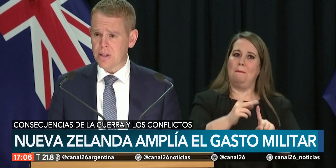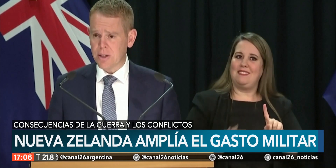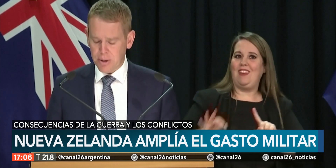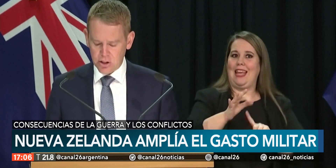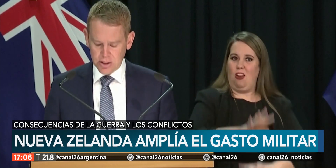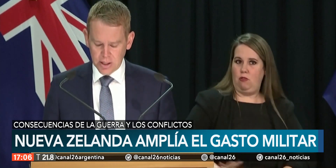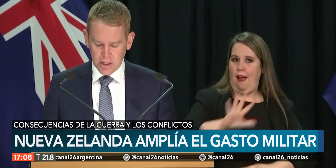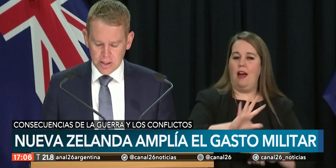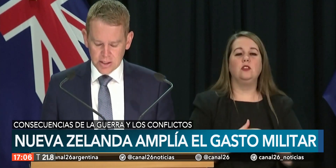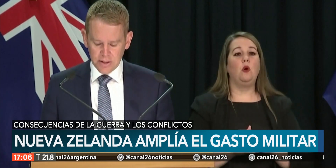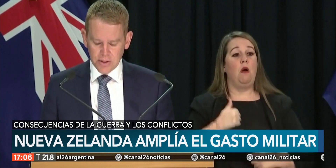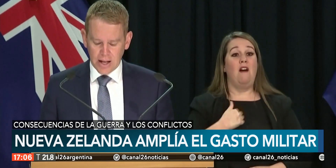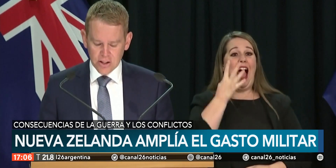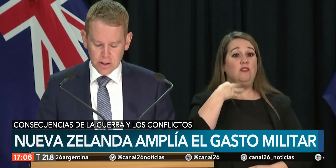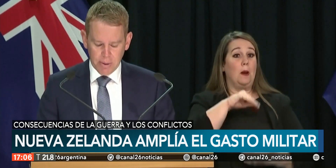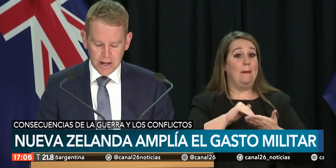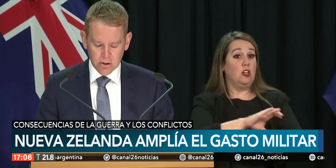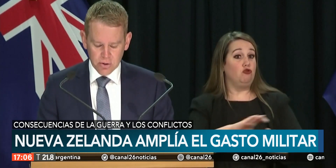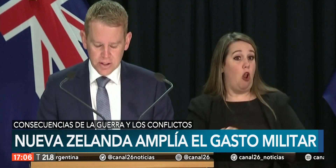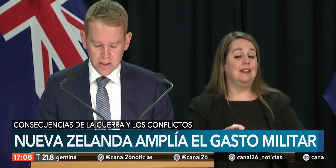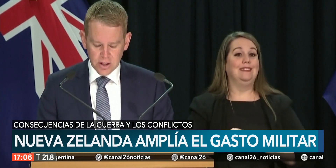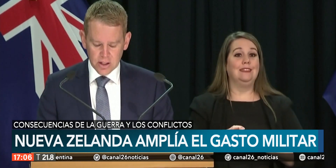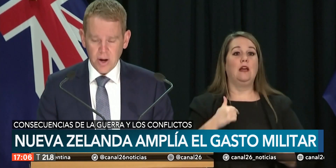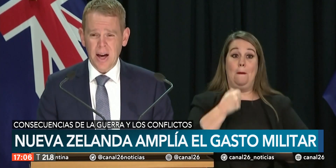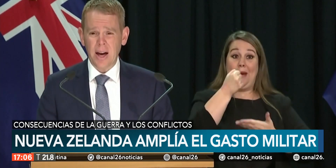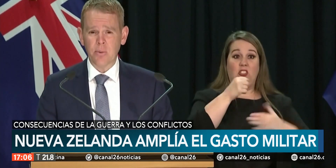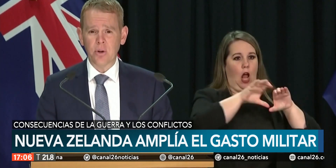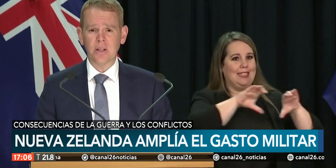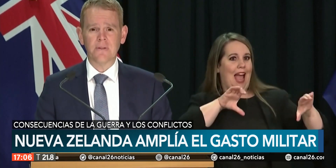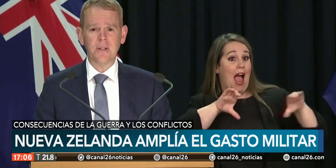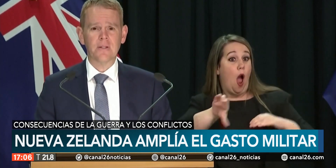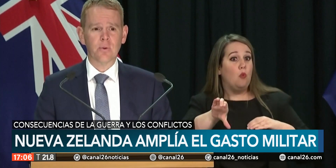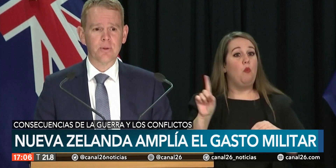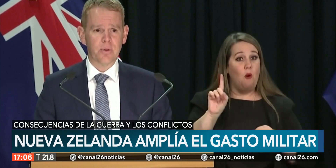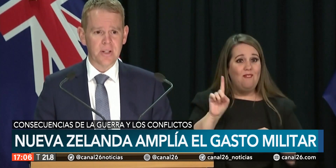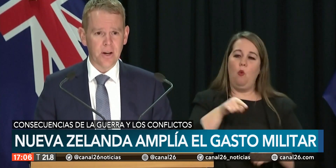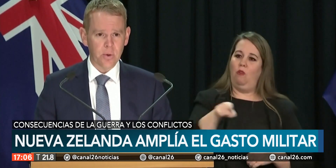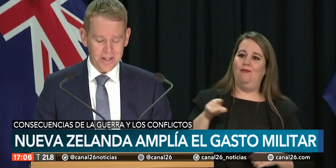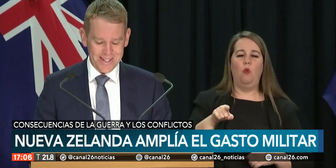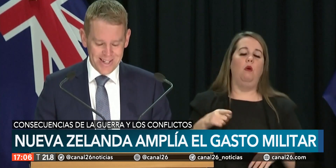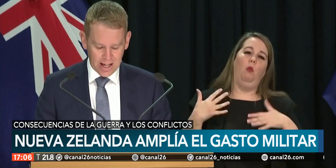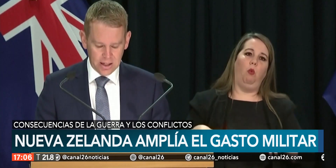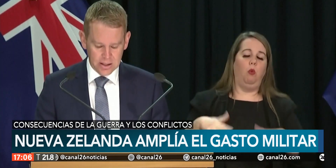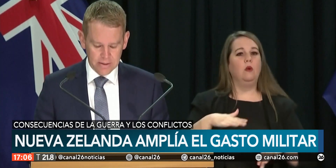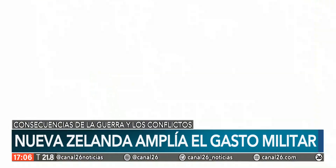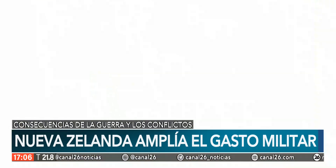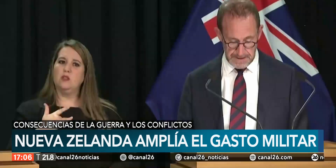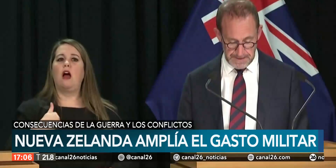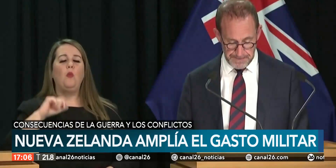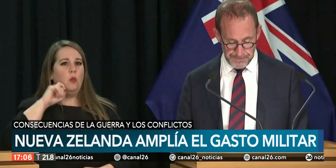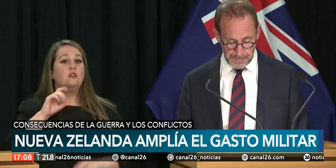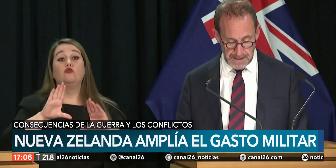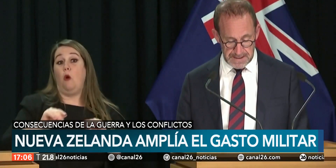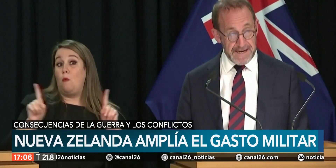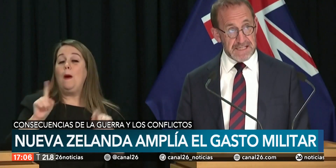al norte de la isla, dijo el ministro de Defensa del país, Andrew Little. La Fuerza de Defensa de Nueva Zelanda ha estado luchando con altos